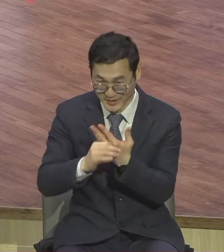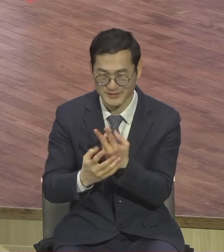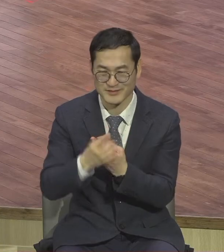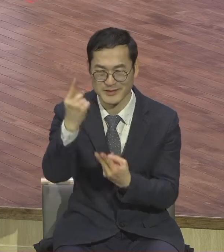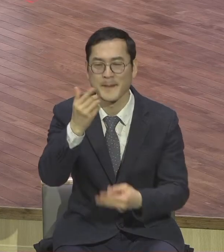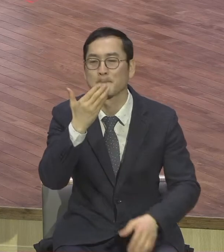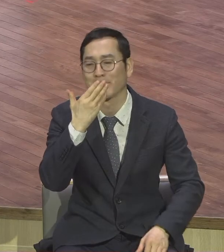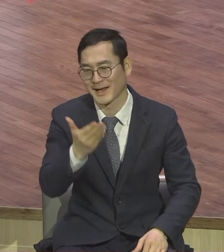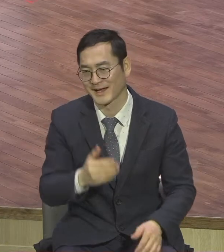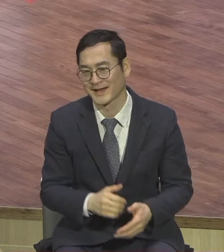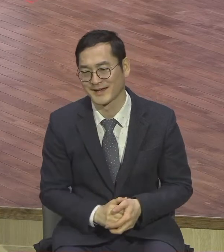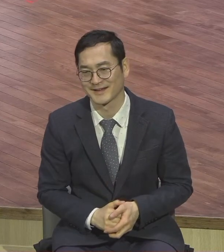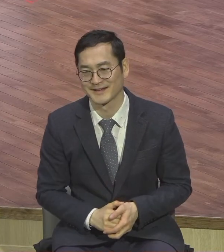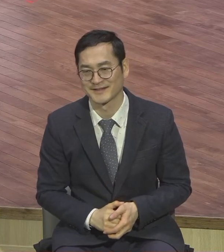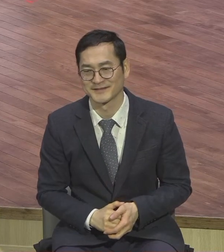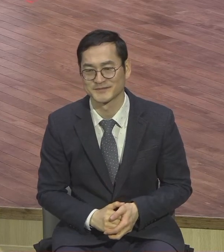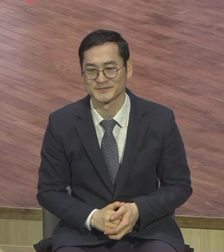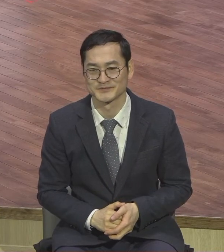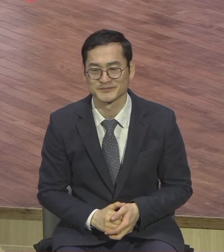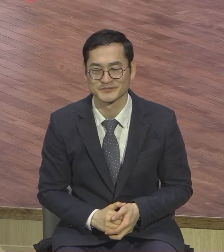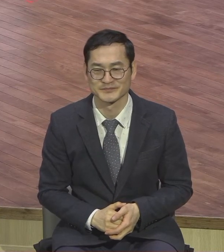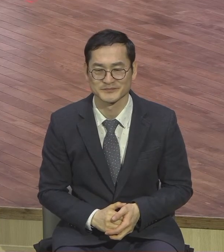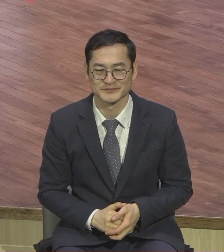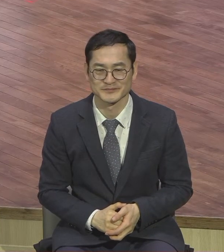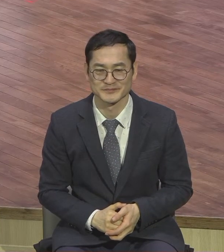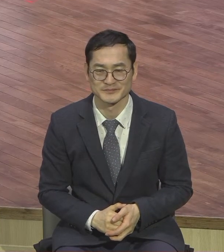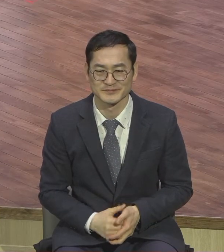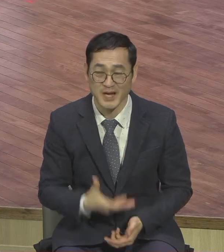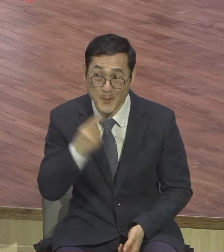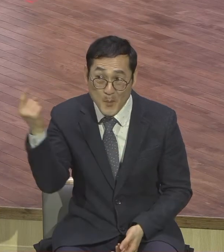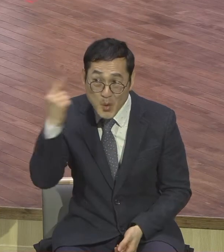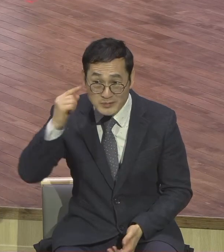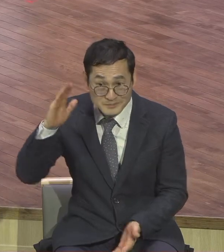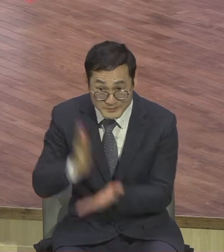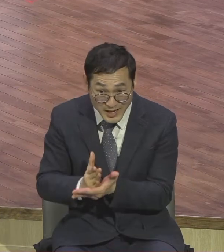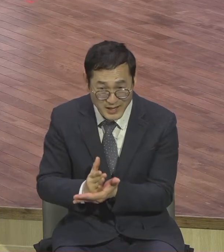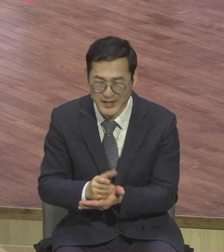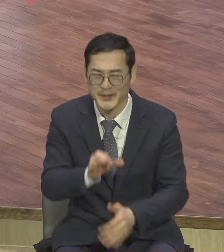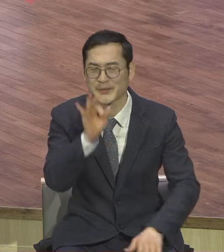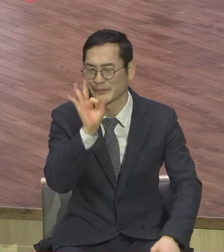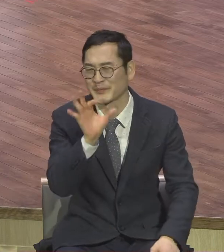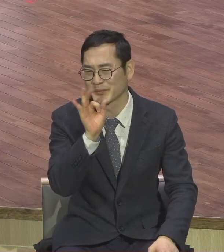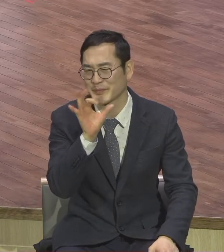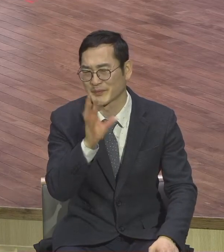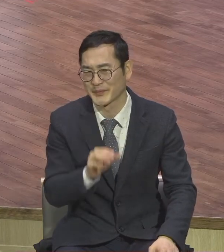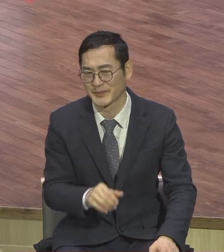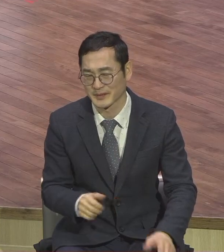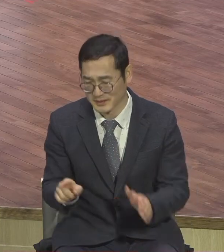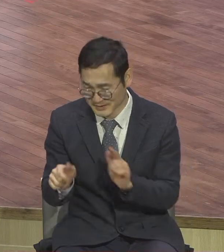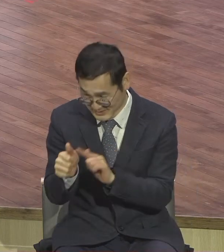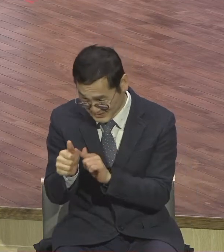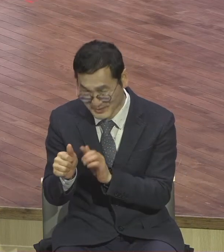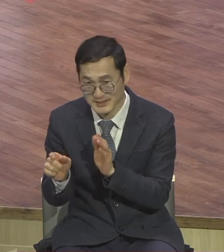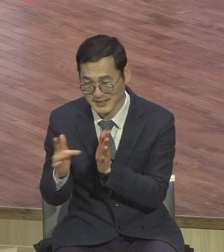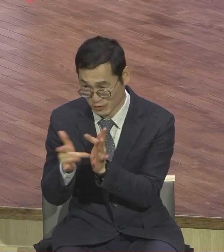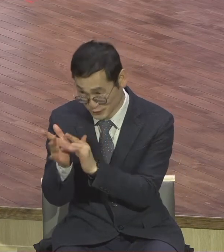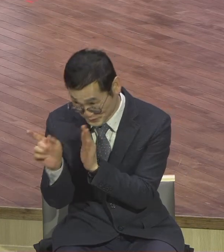완전 복음만 이거 안 돼요 하나는 불신자다 이거는 뭐 죽을 때까지 사르른